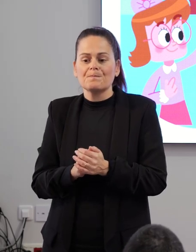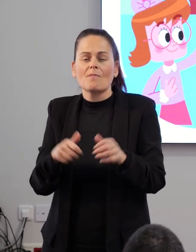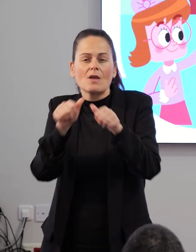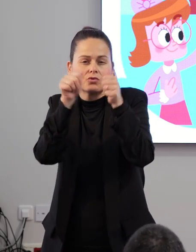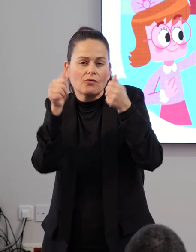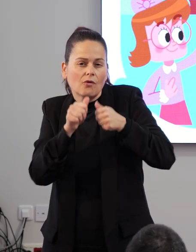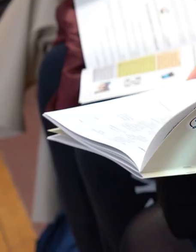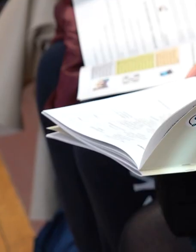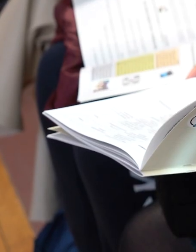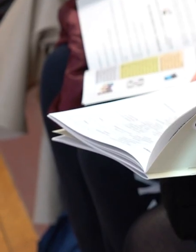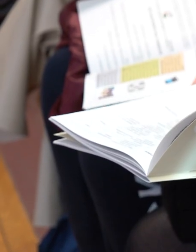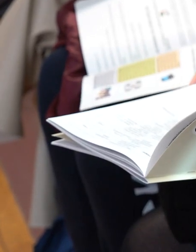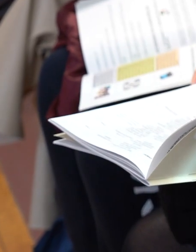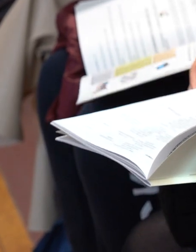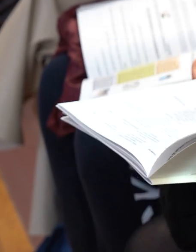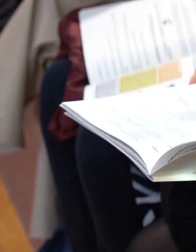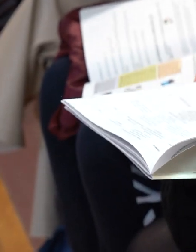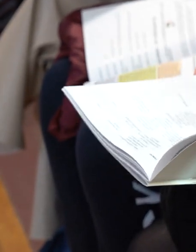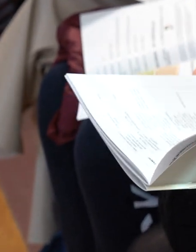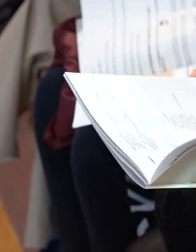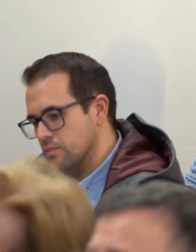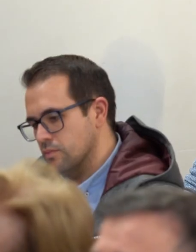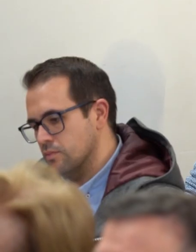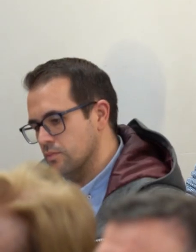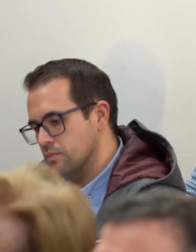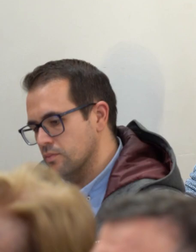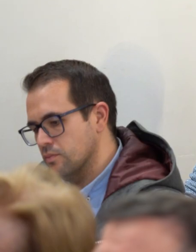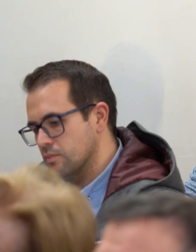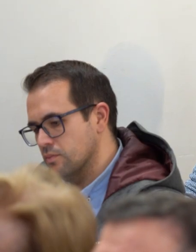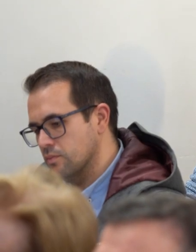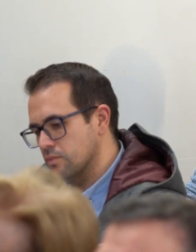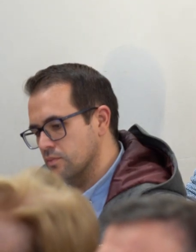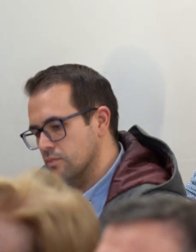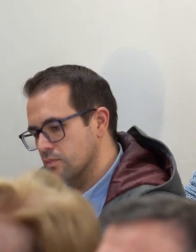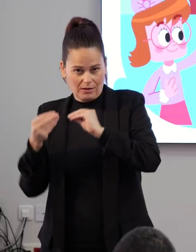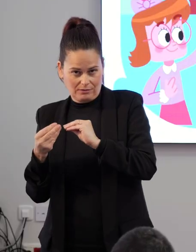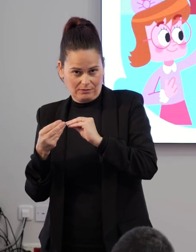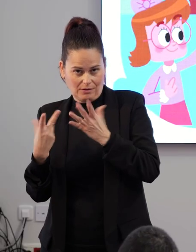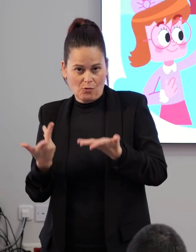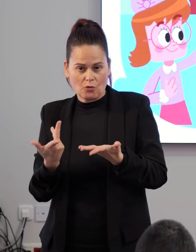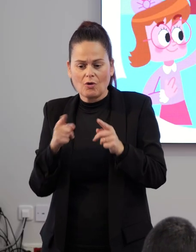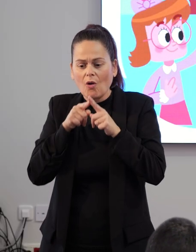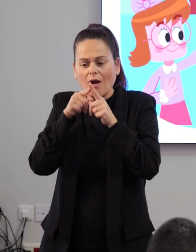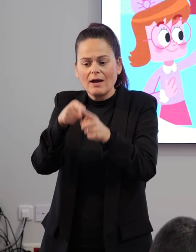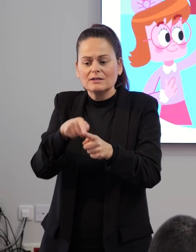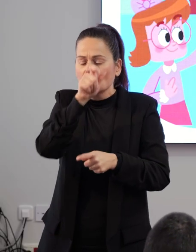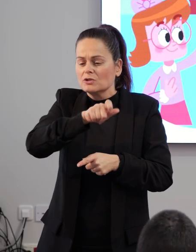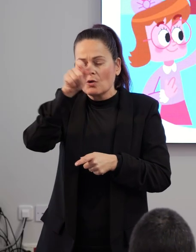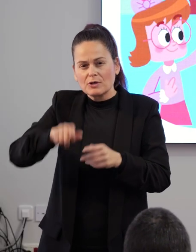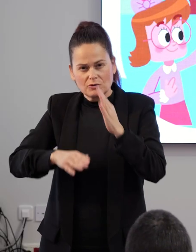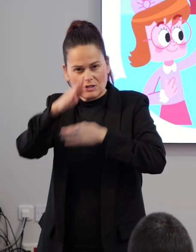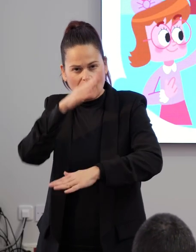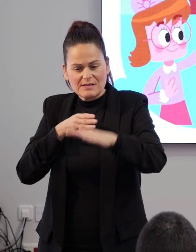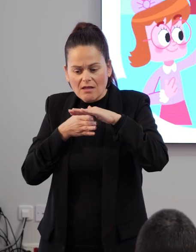como siempre, un formato de adaptación cognitiva y lectura fácil, para que sea accesible a todas las